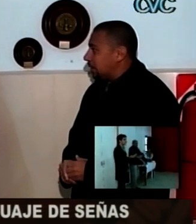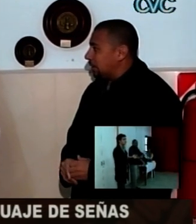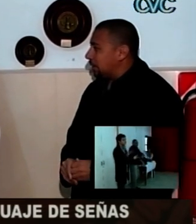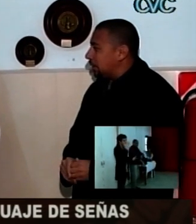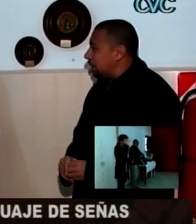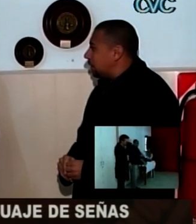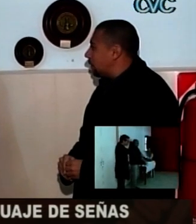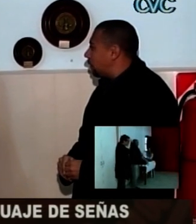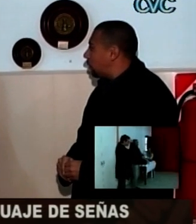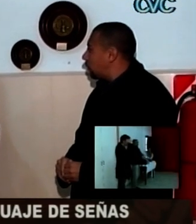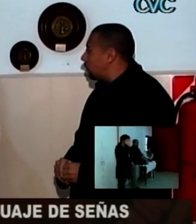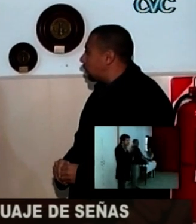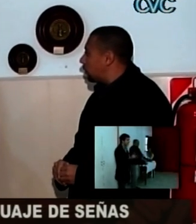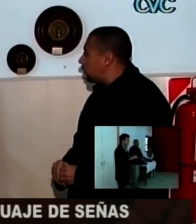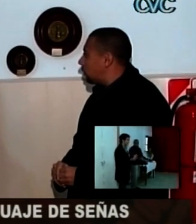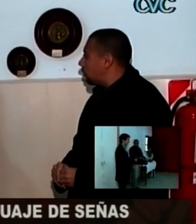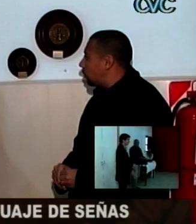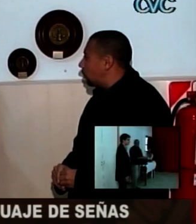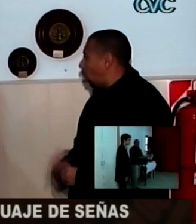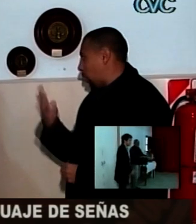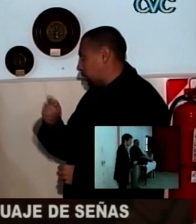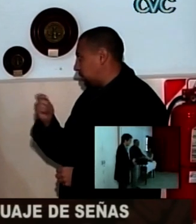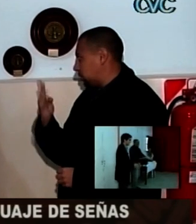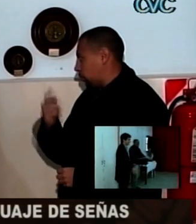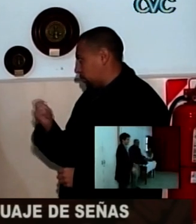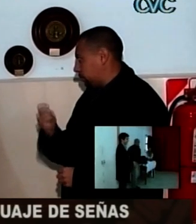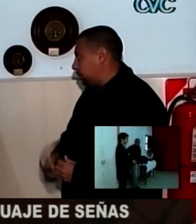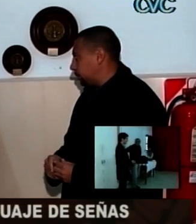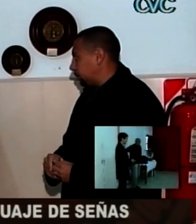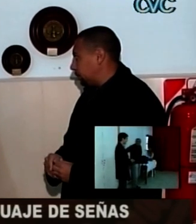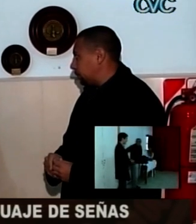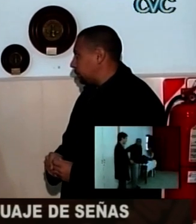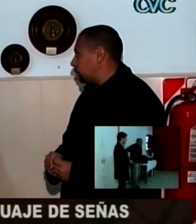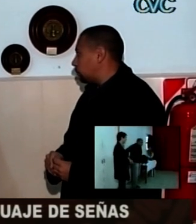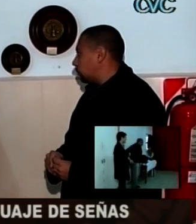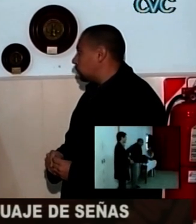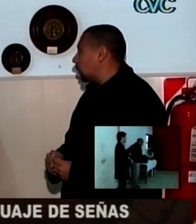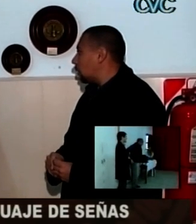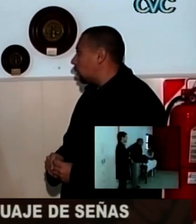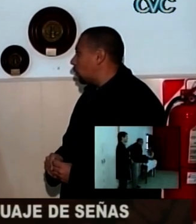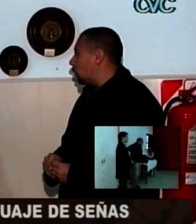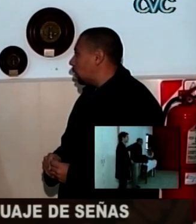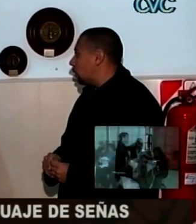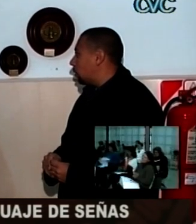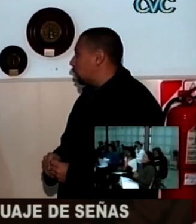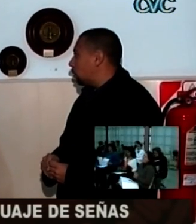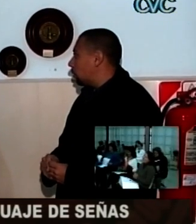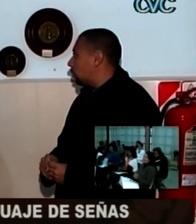¿Y cuánto tiempo requiere el curso? ¿Solamente alcanza con venir a dos clases? ¿O cuántas clases duran? Y son cuatro